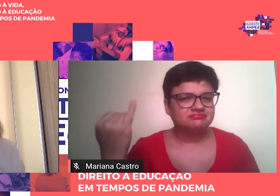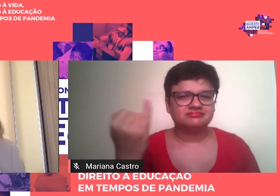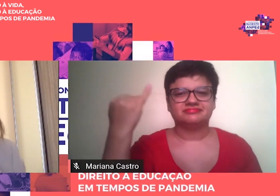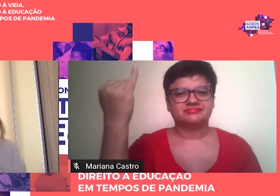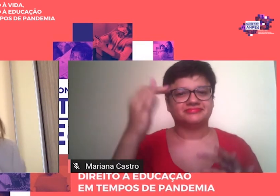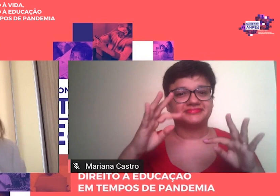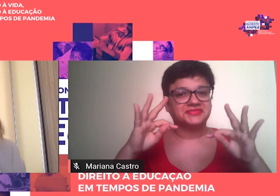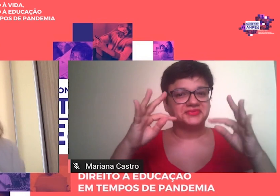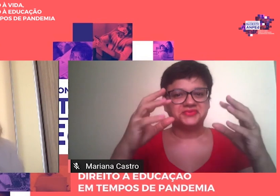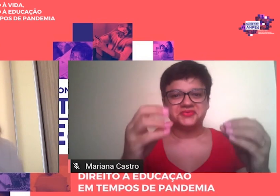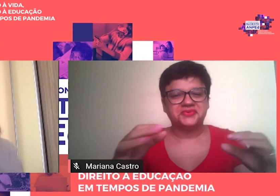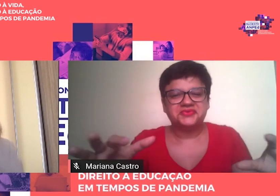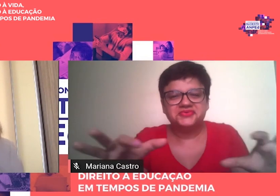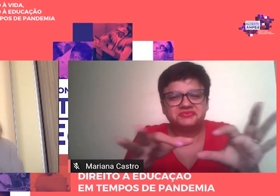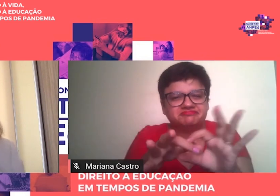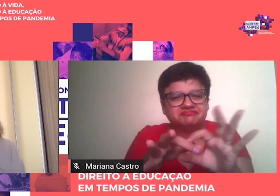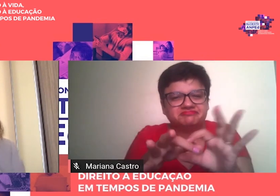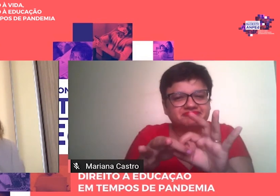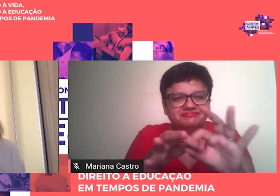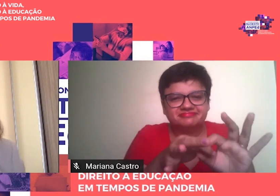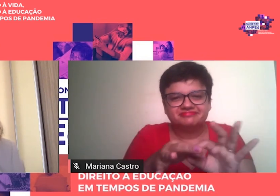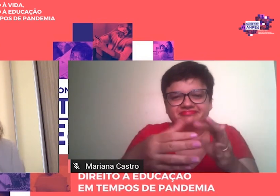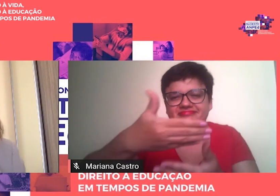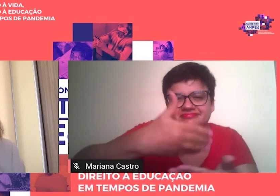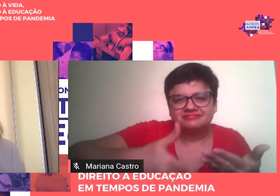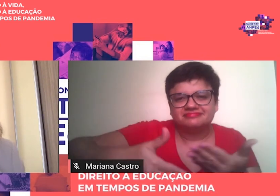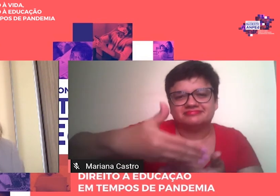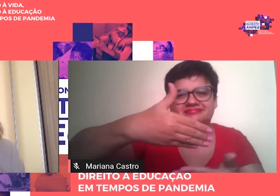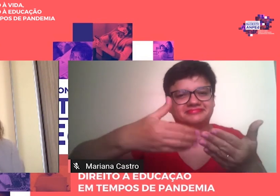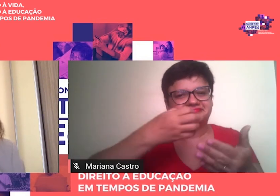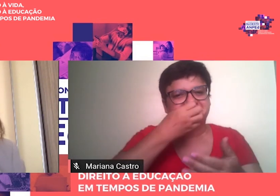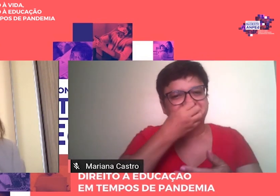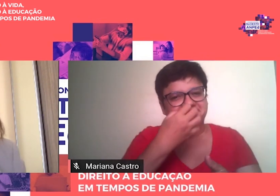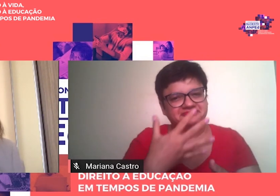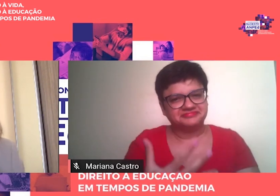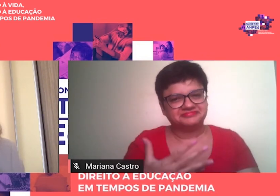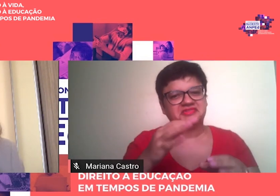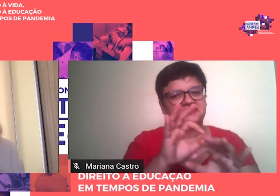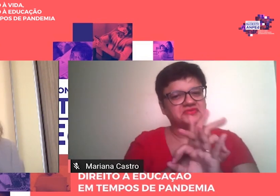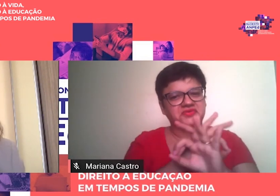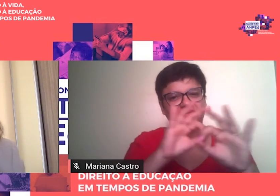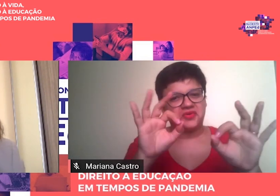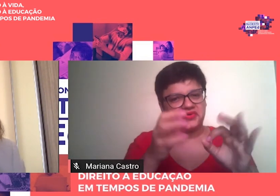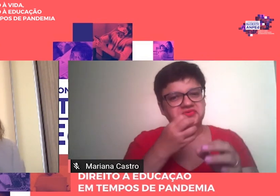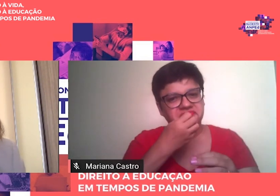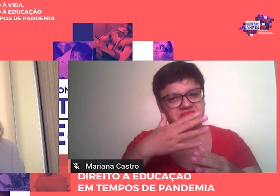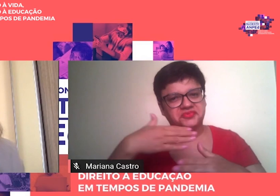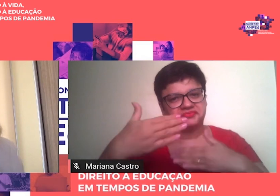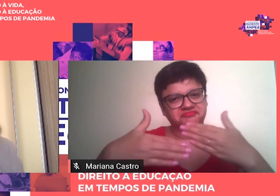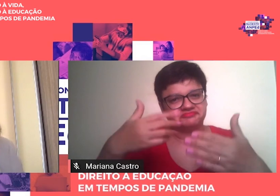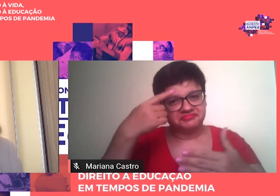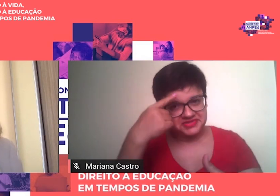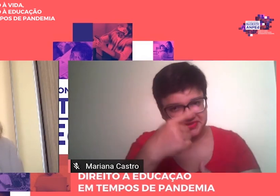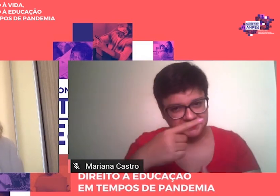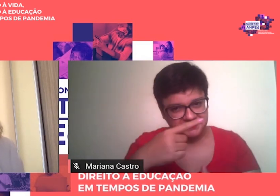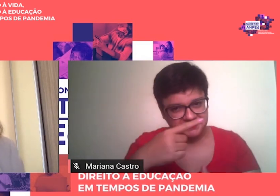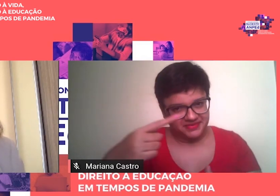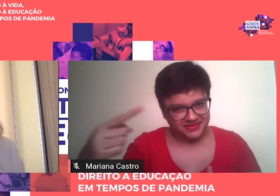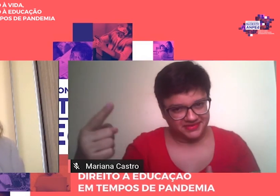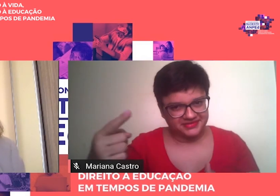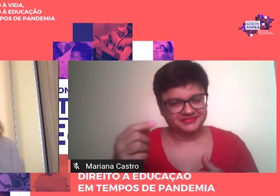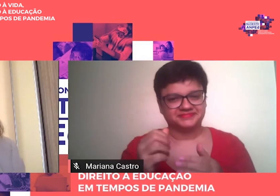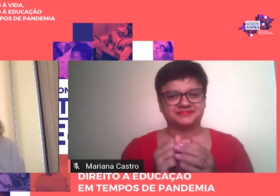envolvidos E mobilizados nessas trocas Que eu tenho certeza que serão muito produtivas Ao longo dessa semana Bom,